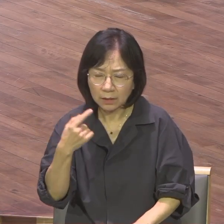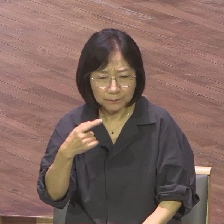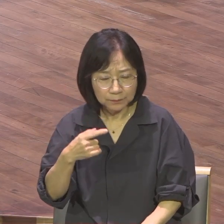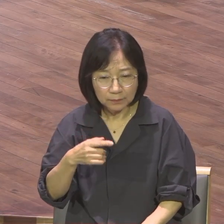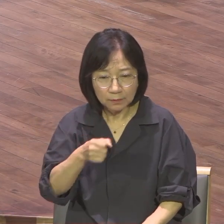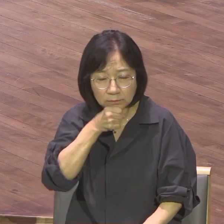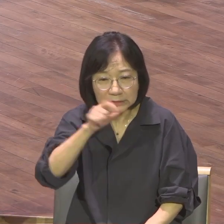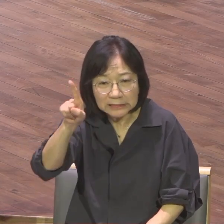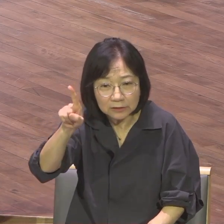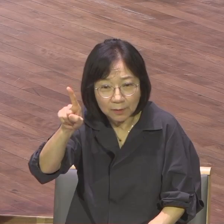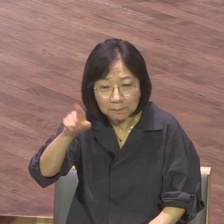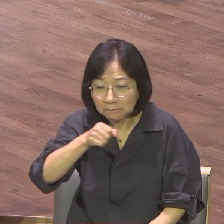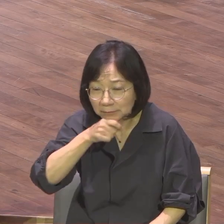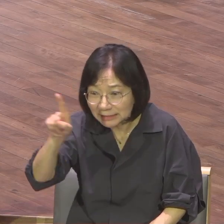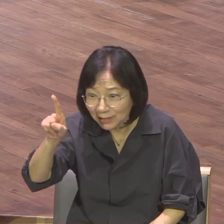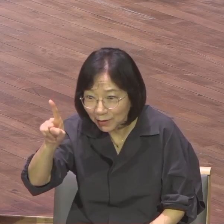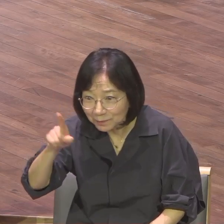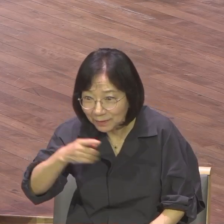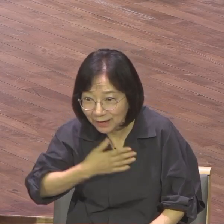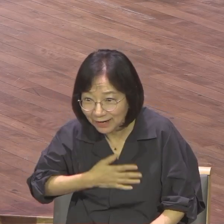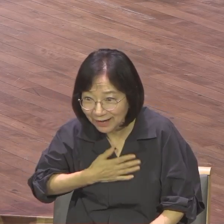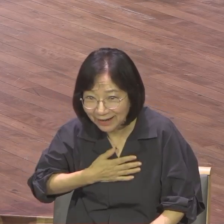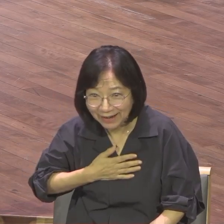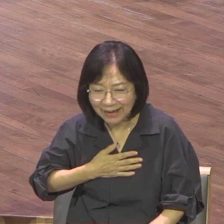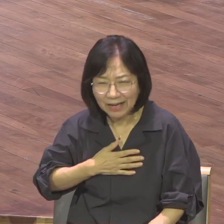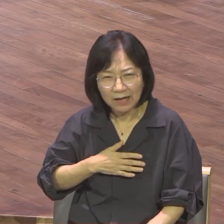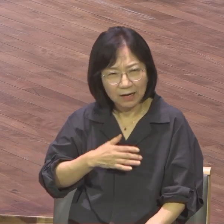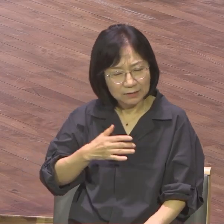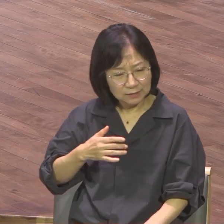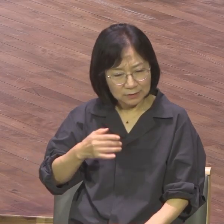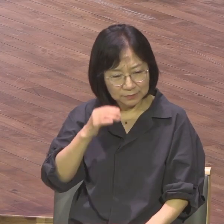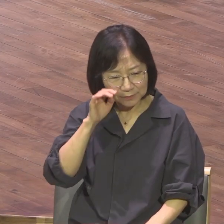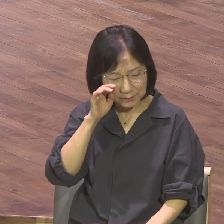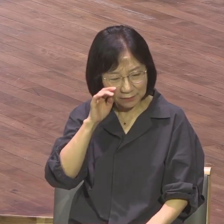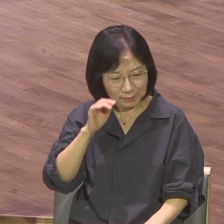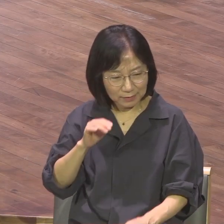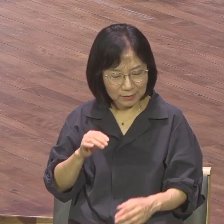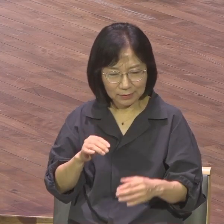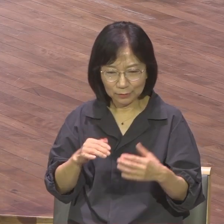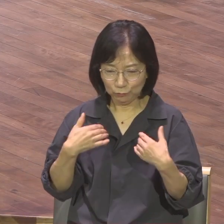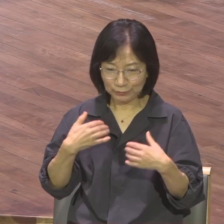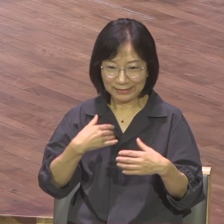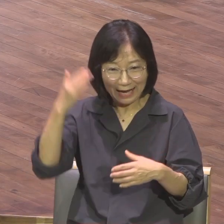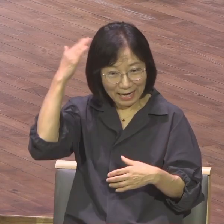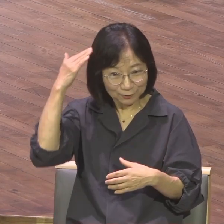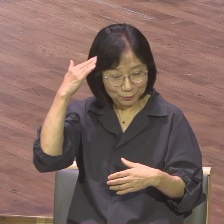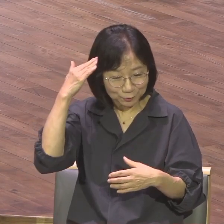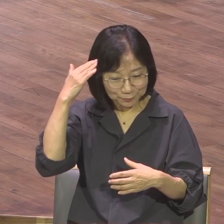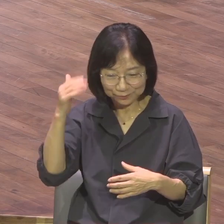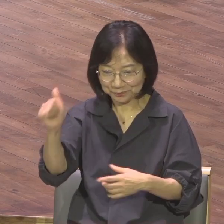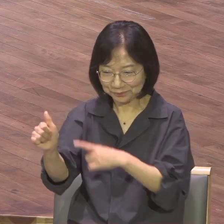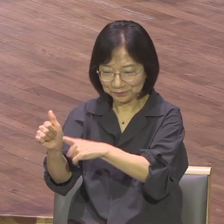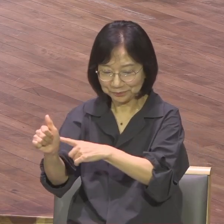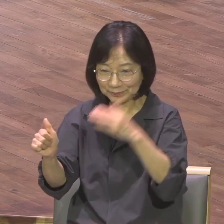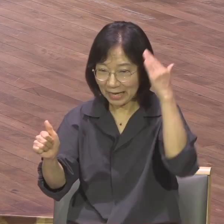어제 남자 개인전 64강에서 우리 김우진 선수와 푸튼 아프리카 선수가 한 명 있어요